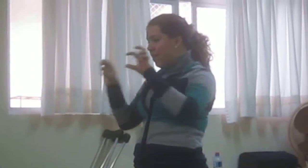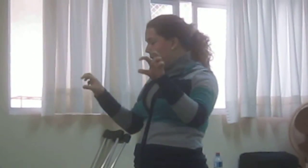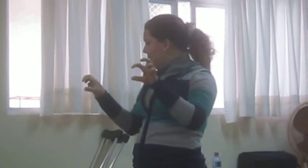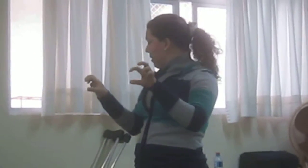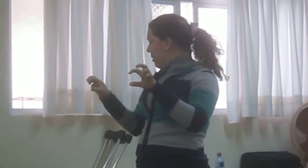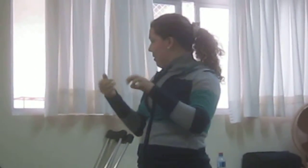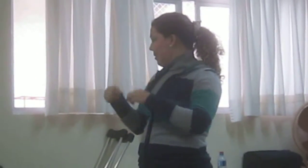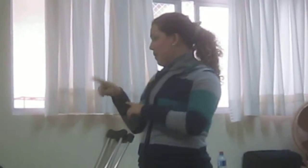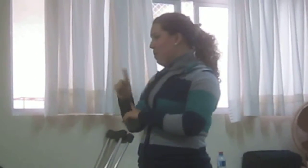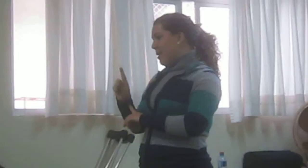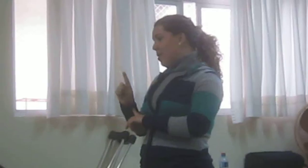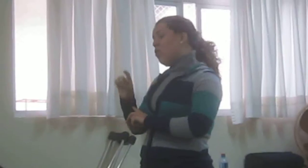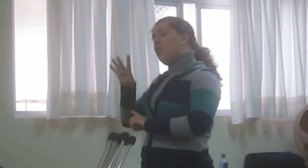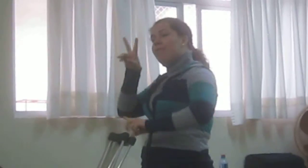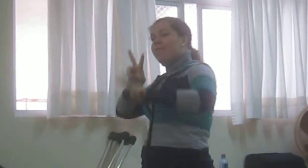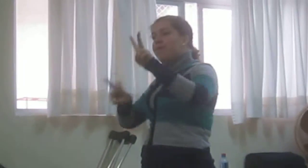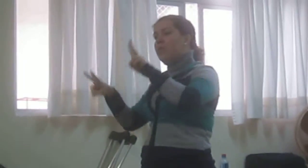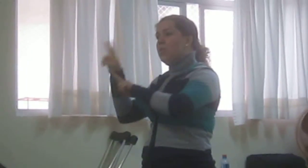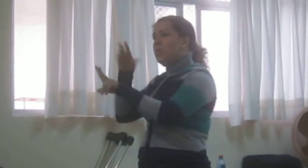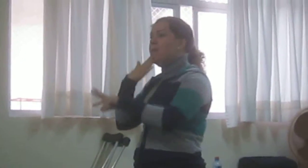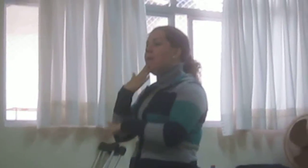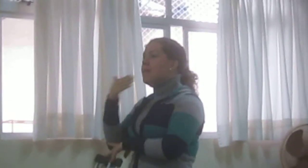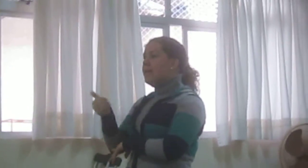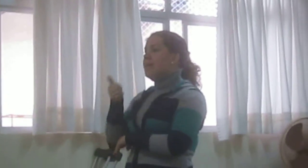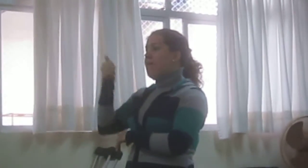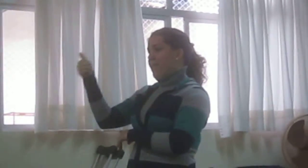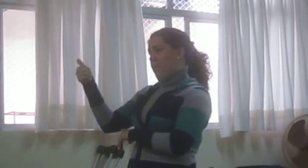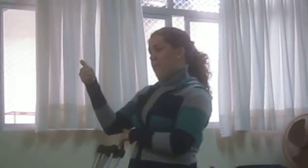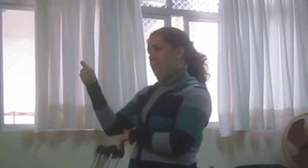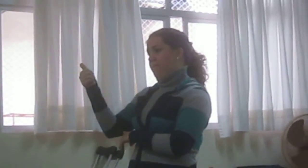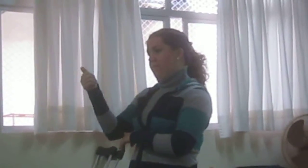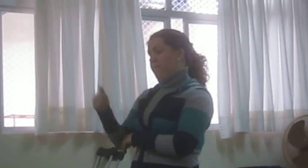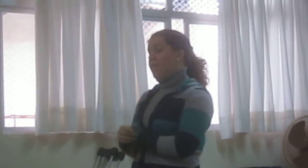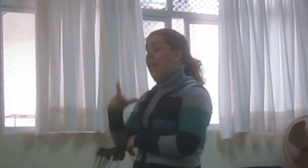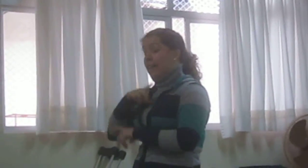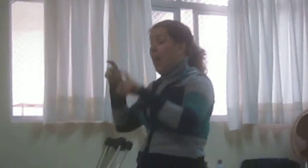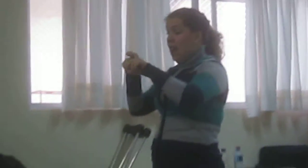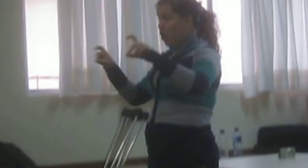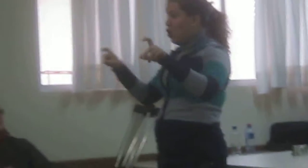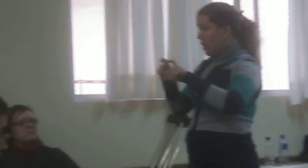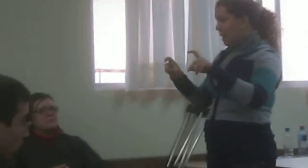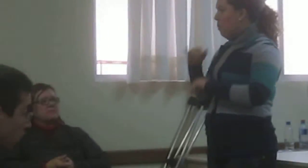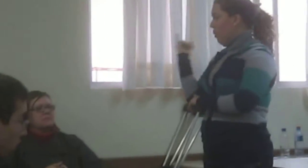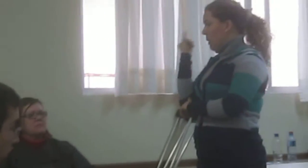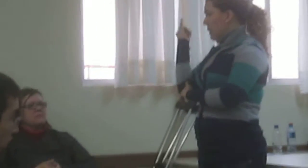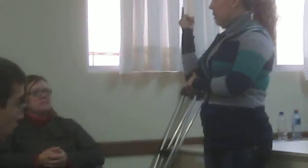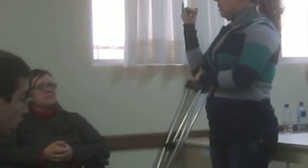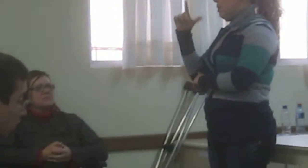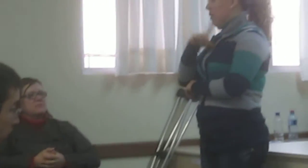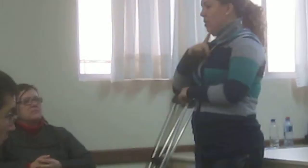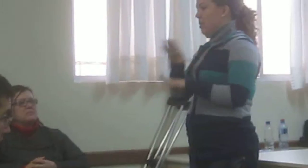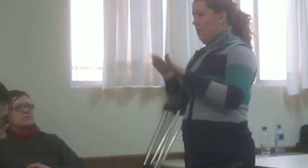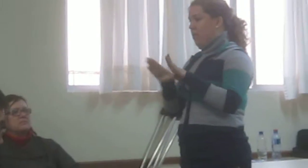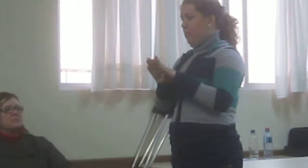visual, só... É a forma, a forma, os tempos mesmos têm que se vir, acho. Eu acho que são